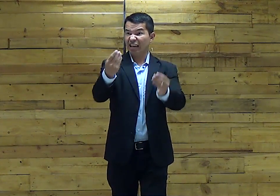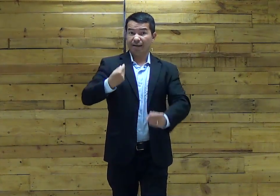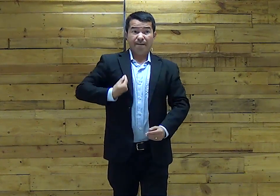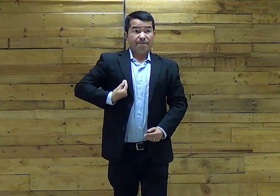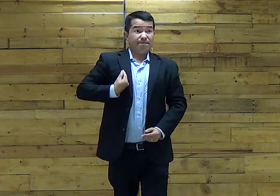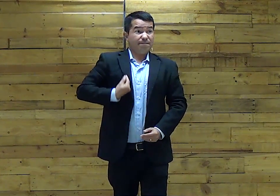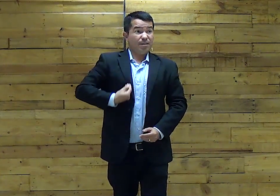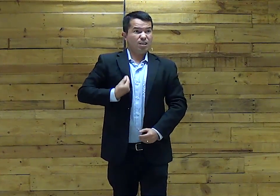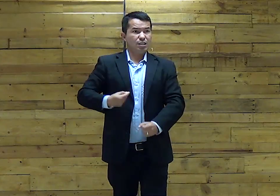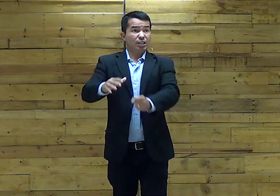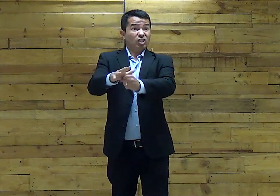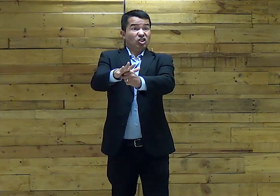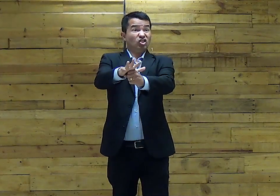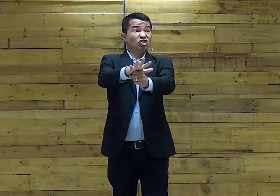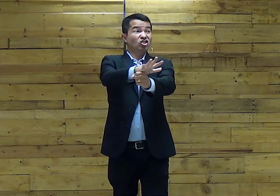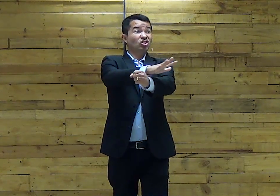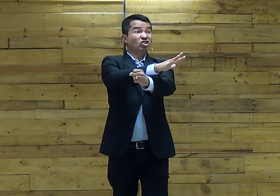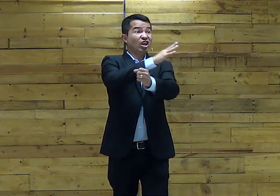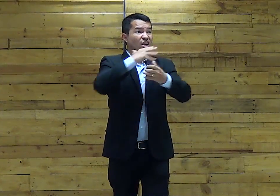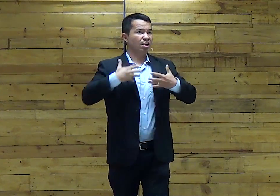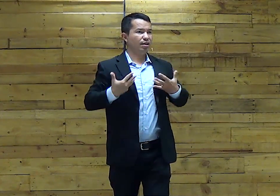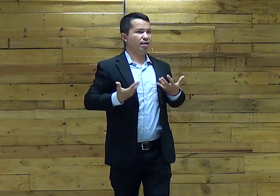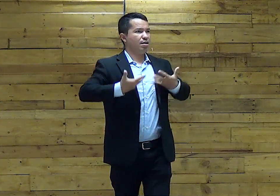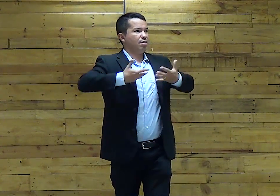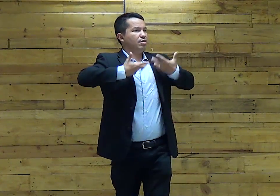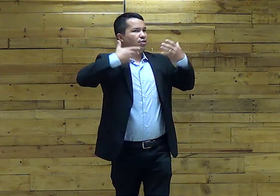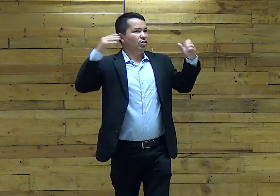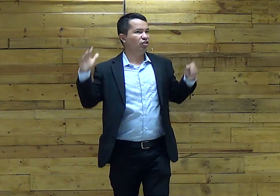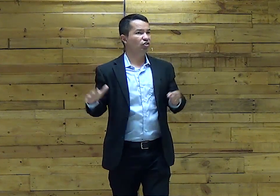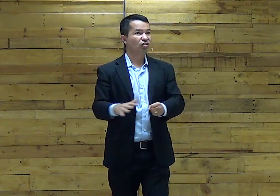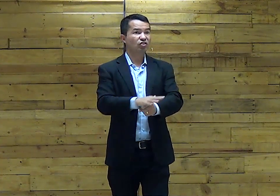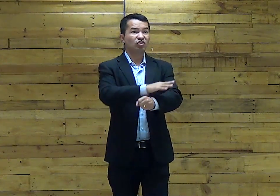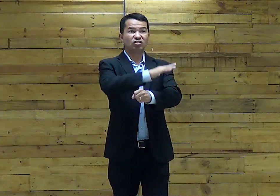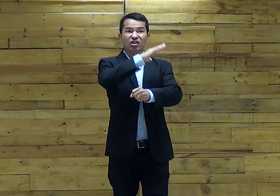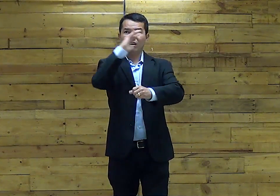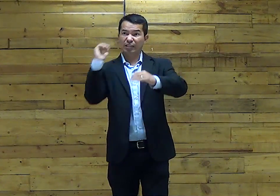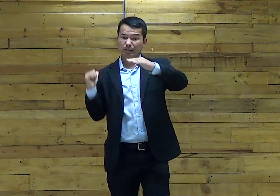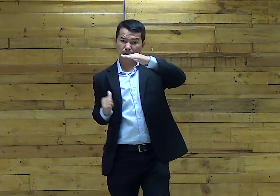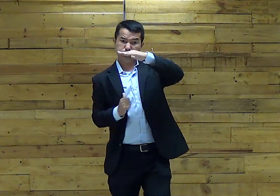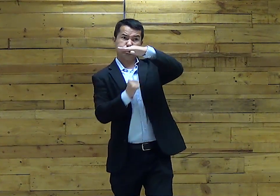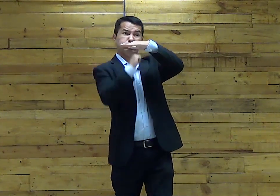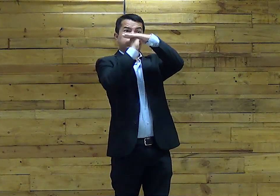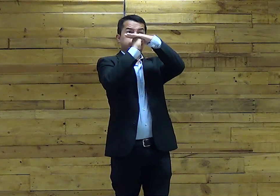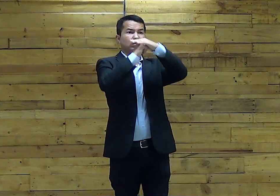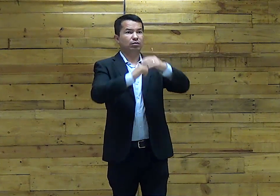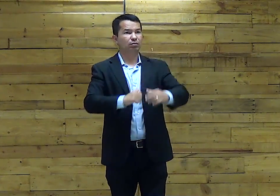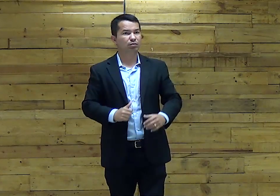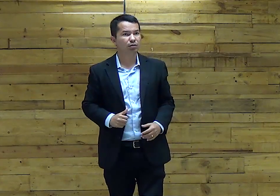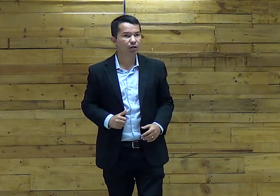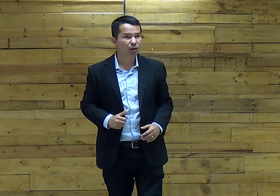Eu vi Dar a vida Plena Vida Abundante